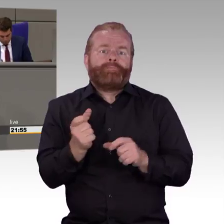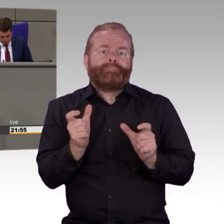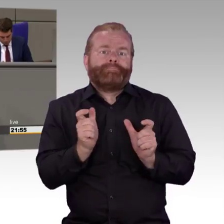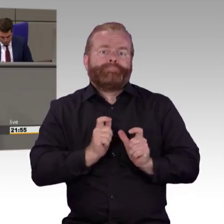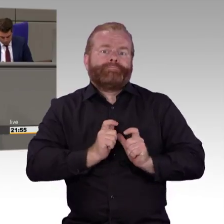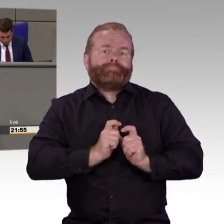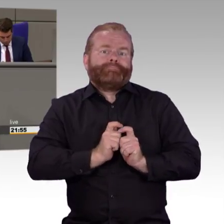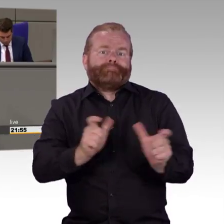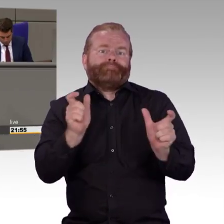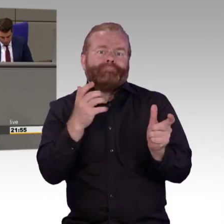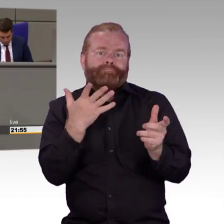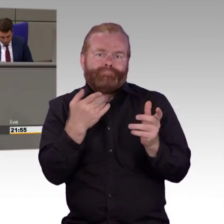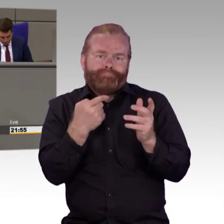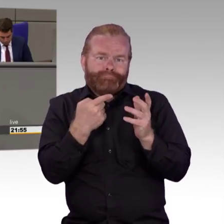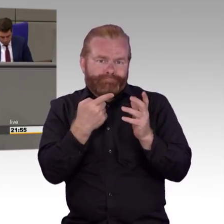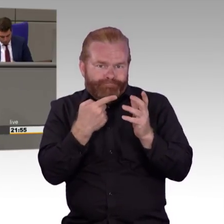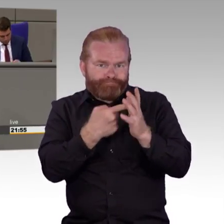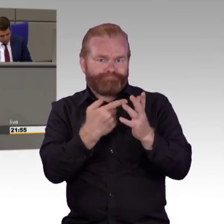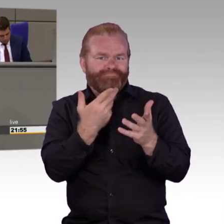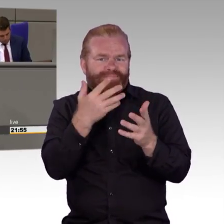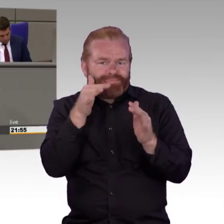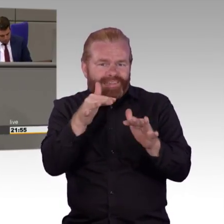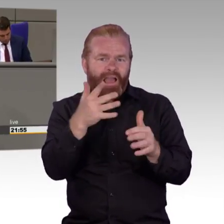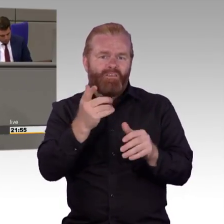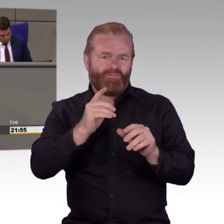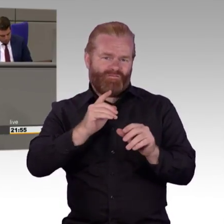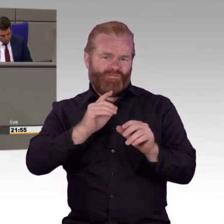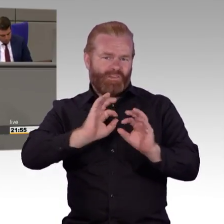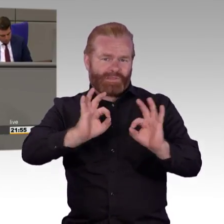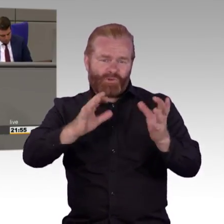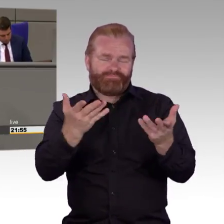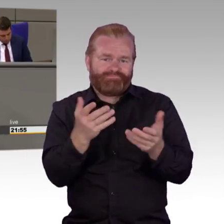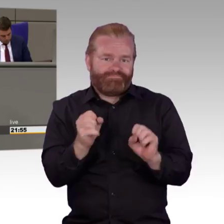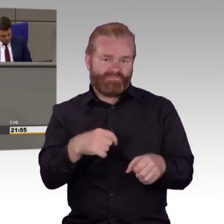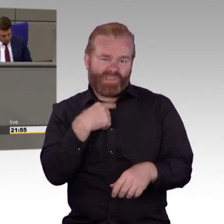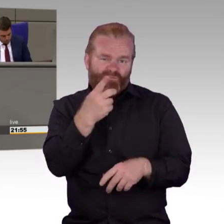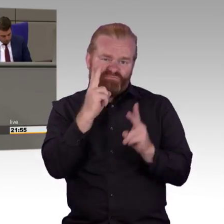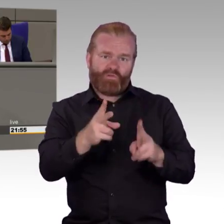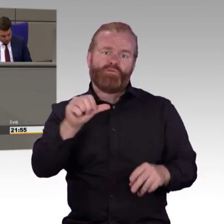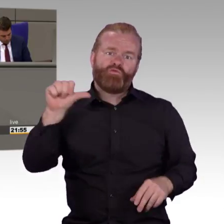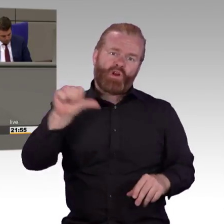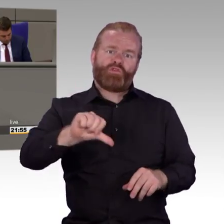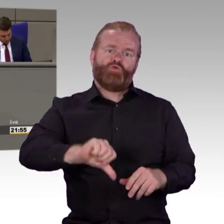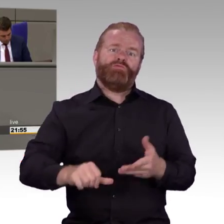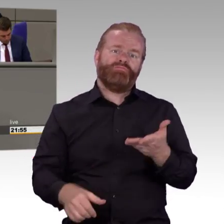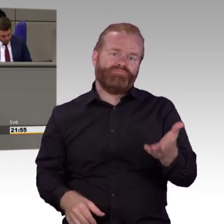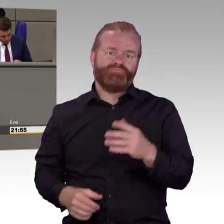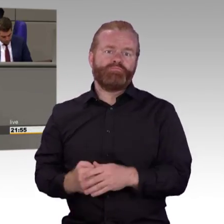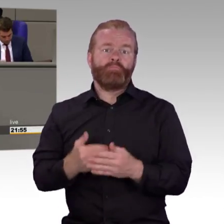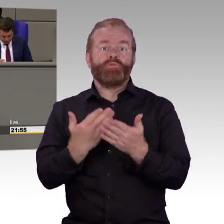im Netz als öffentliche Stelle zu präsentieren, weitestgehende Ausnahmetatbestände gegeben, ohne große Begründungspflicht. Er war deswegen